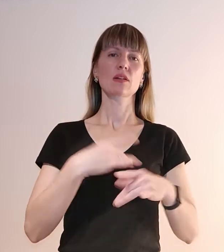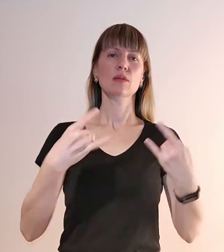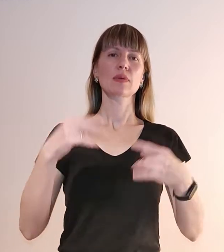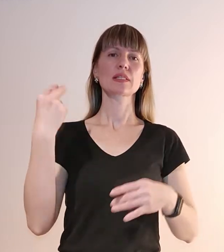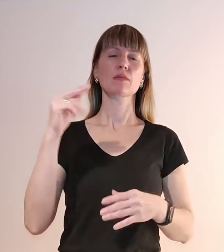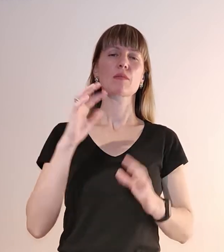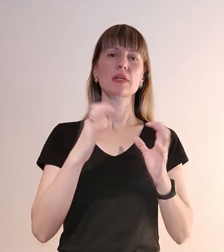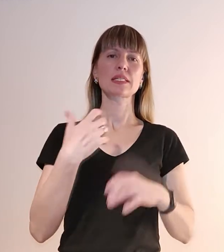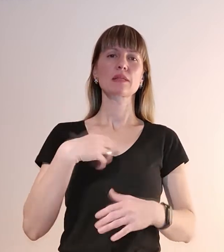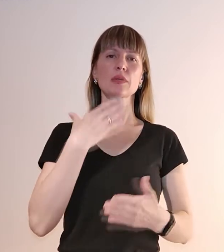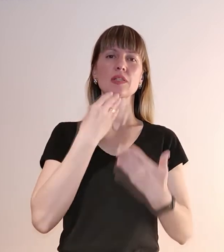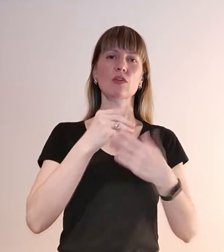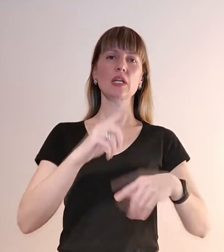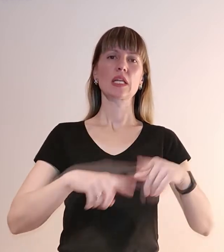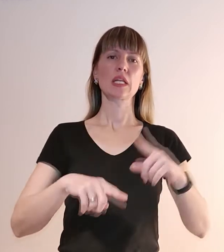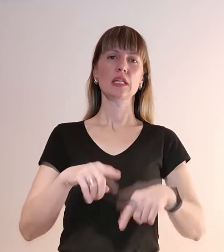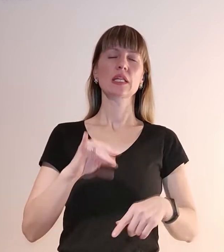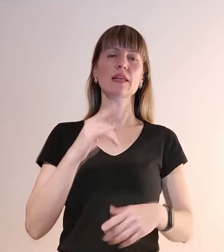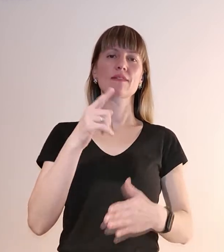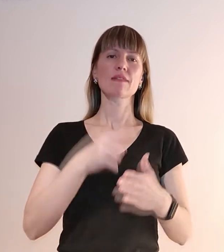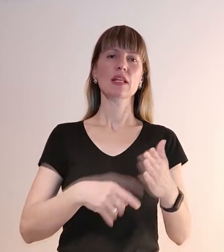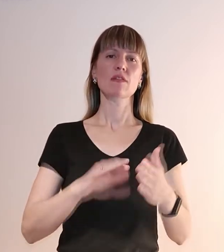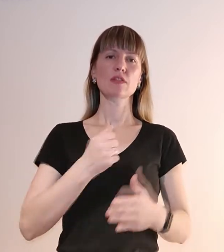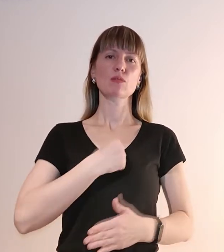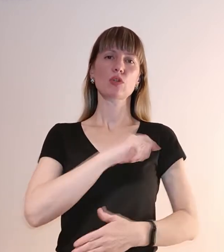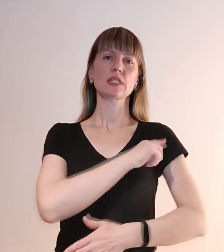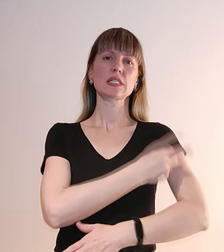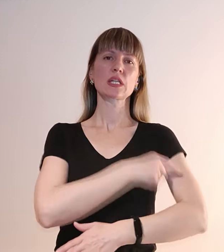Бережі себе та своїх рідних, її віримо в Збройні Сили України.